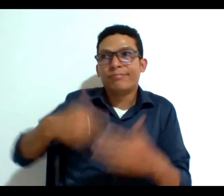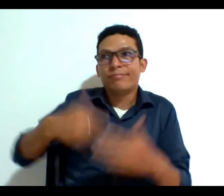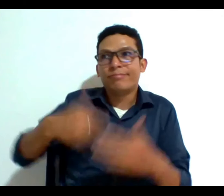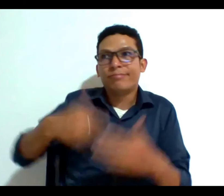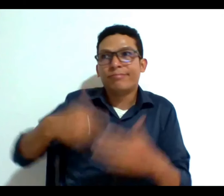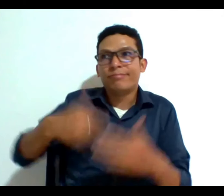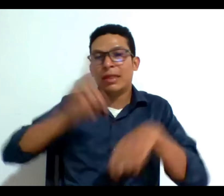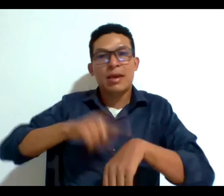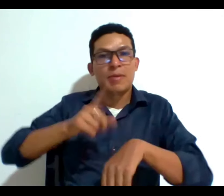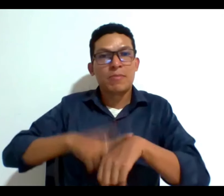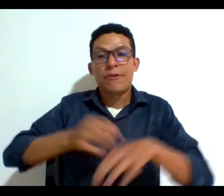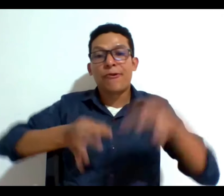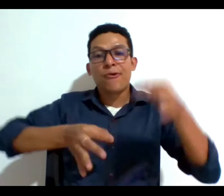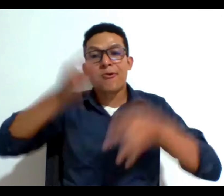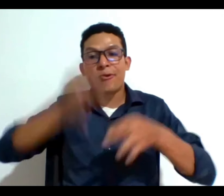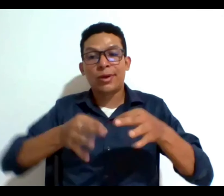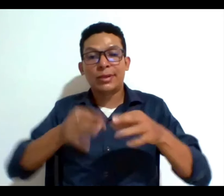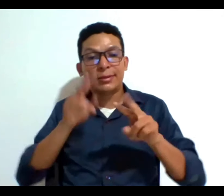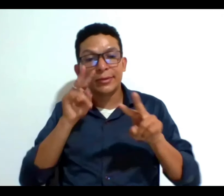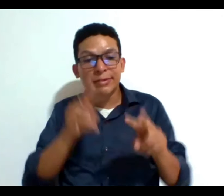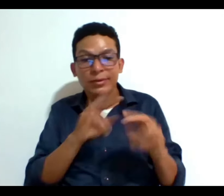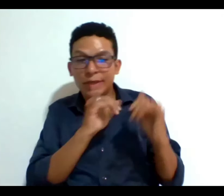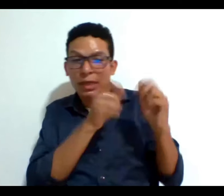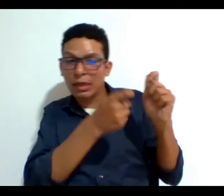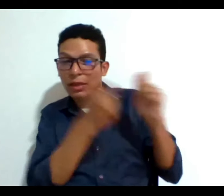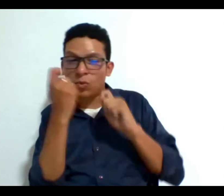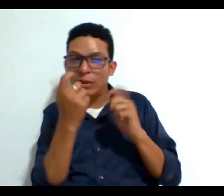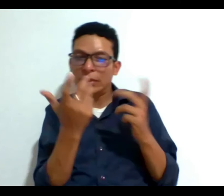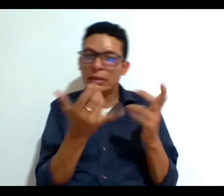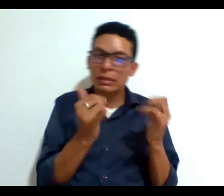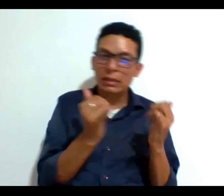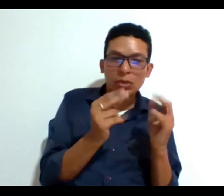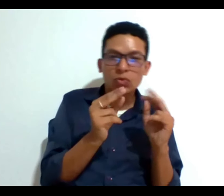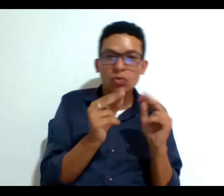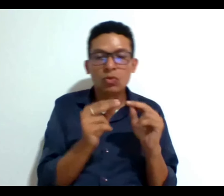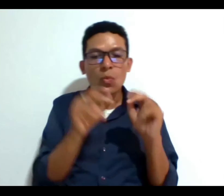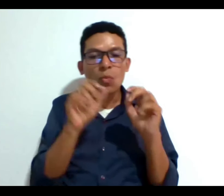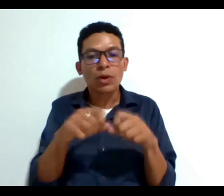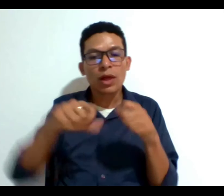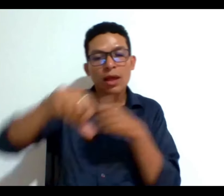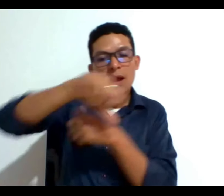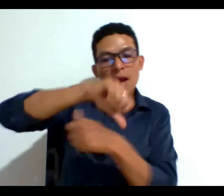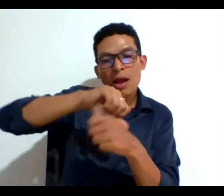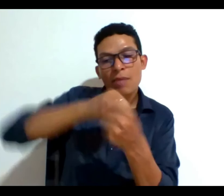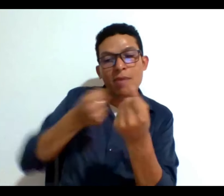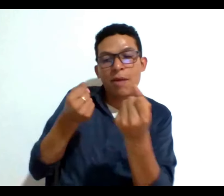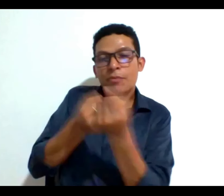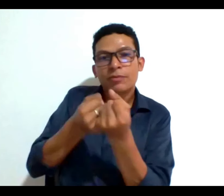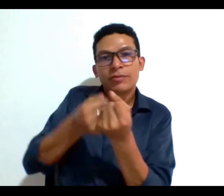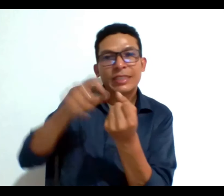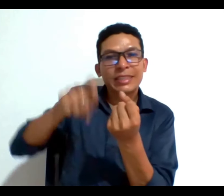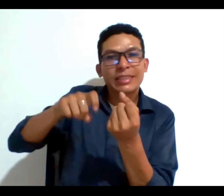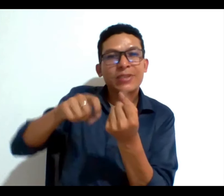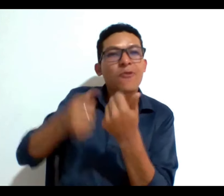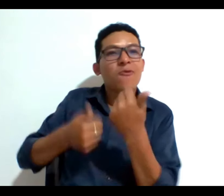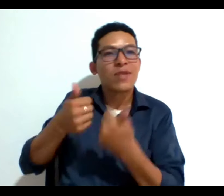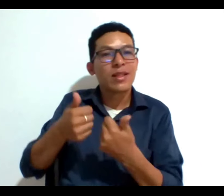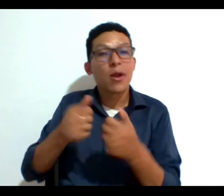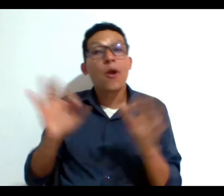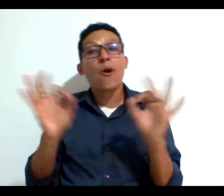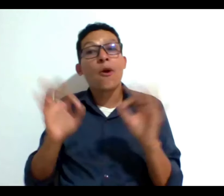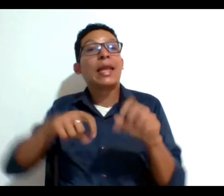revise esa medida de interdicción y establezca cuáles son los apoyos que requiere esta persona o si sí requiere